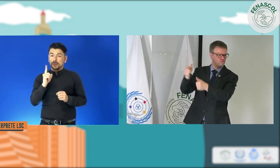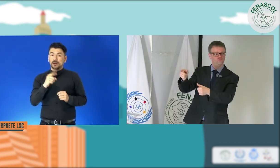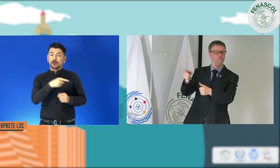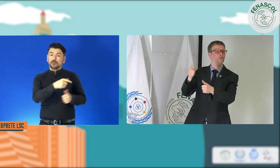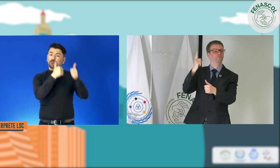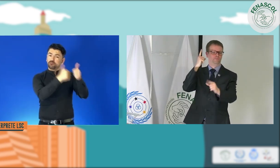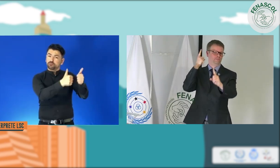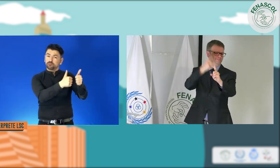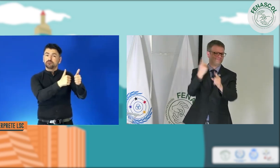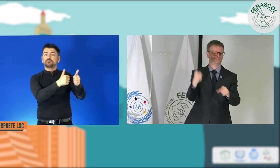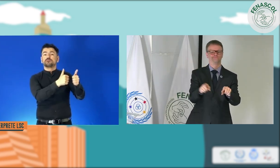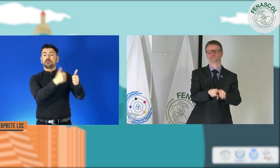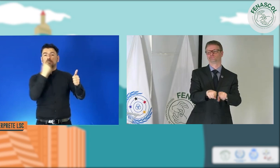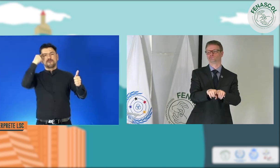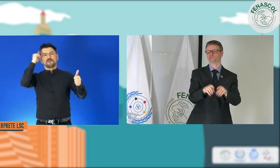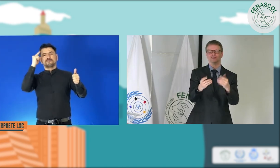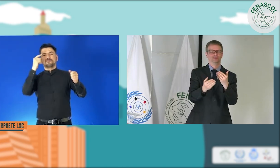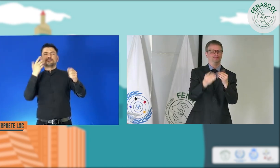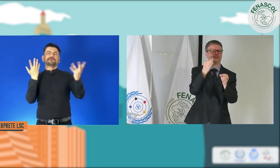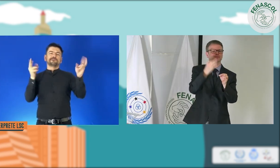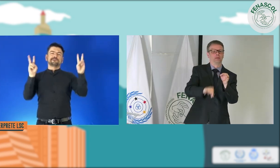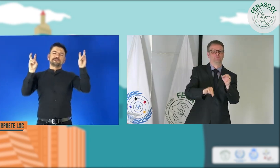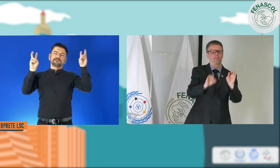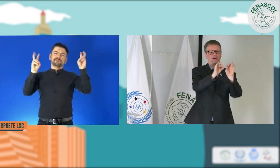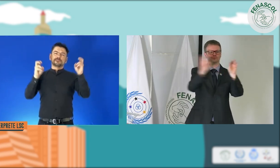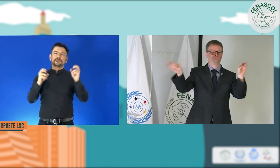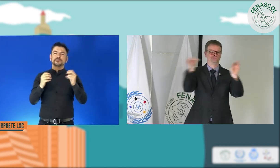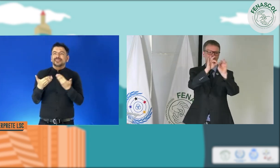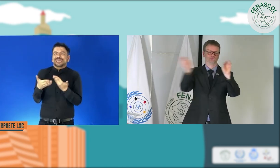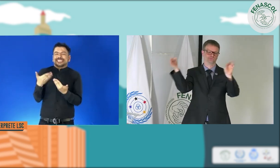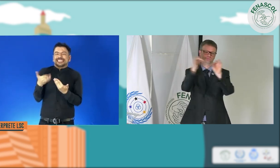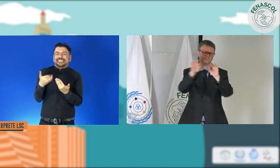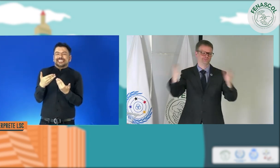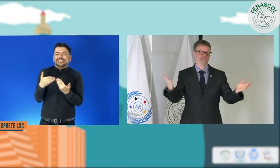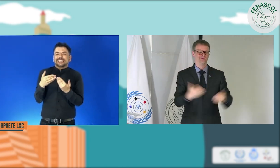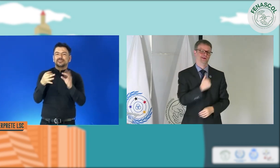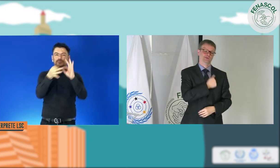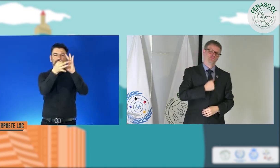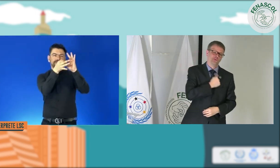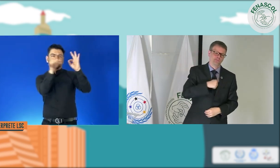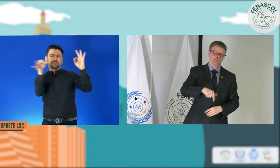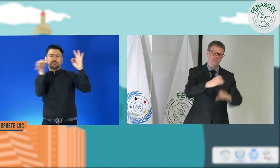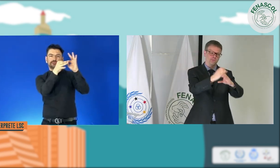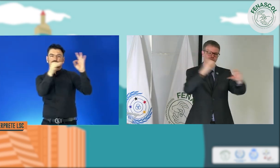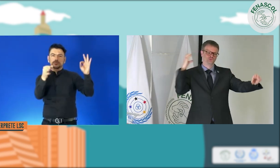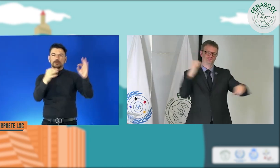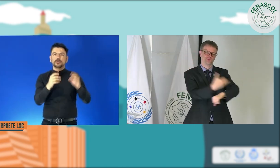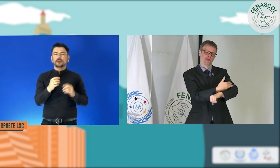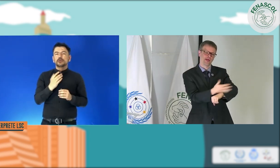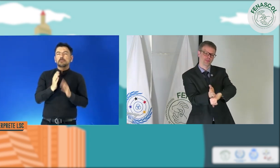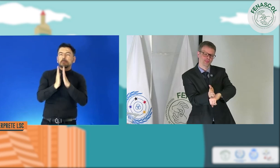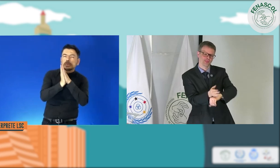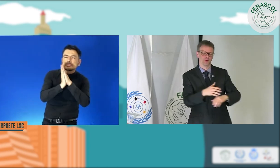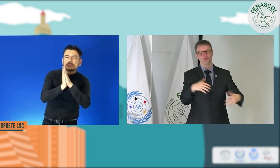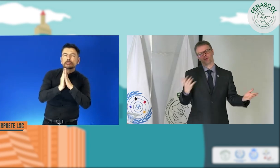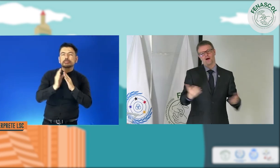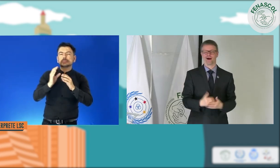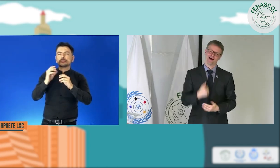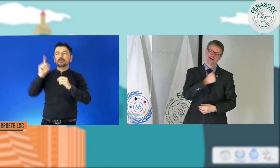de este tipo de adaptaciones que estamos viendo. En efecto, vemos que es positiva, pero en algunas partes